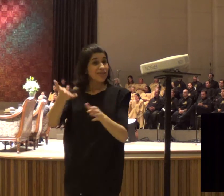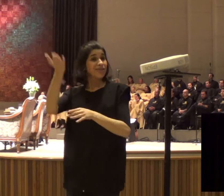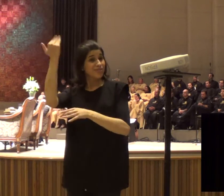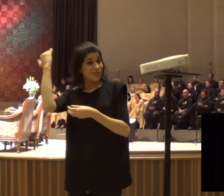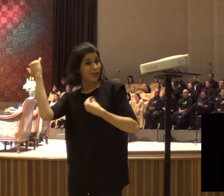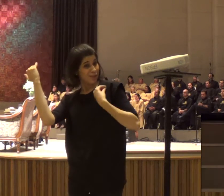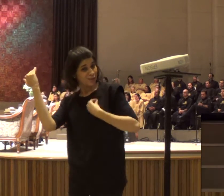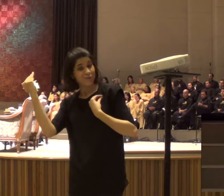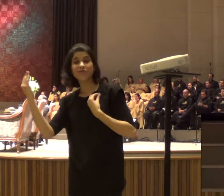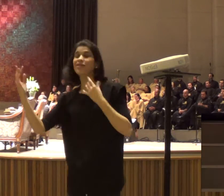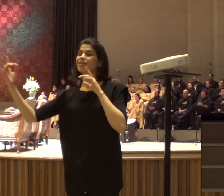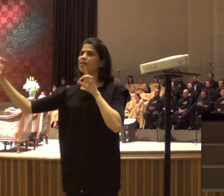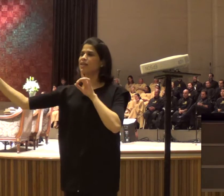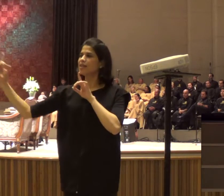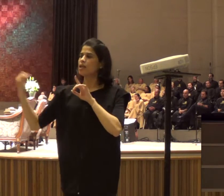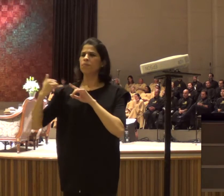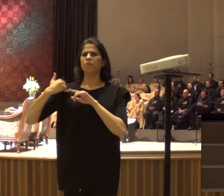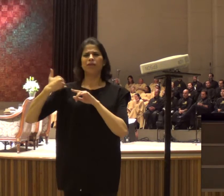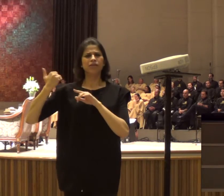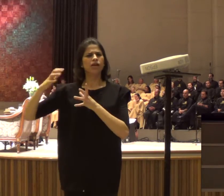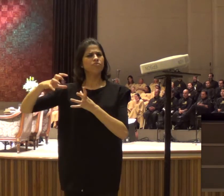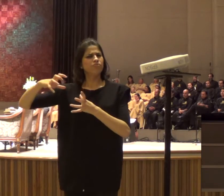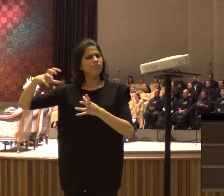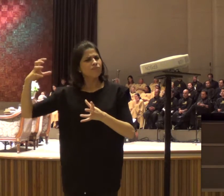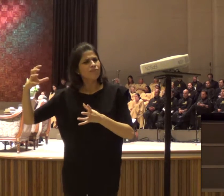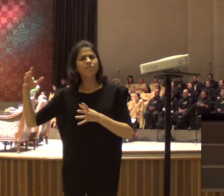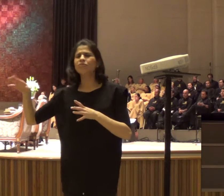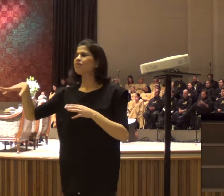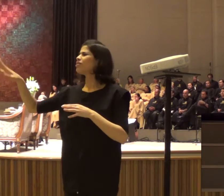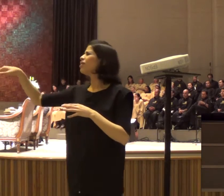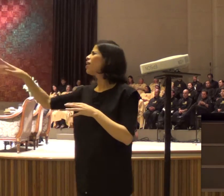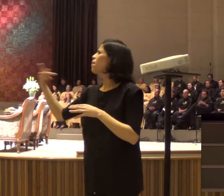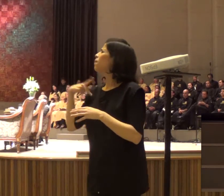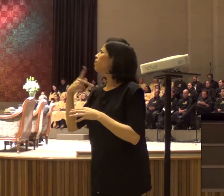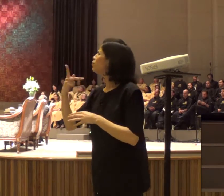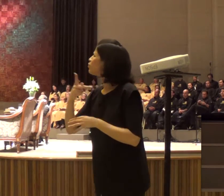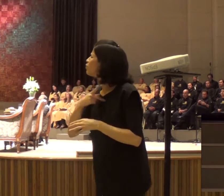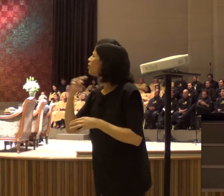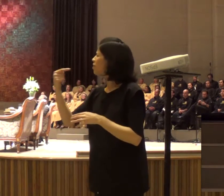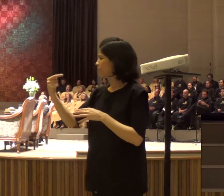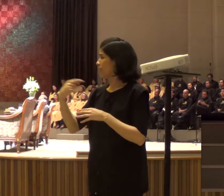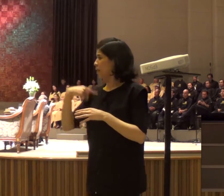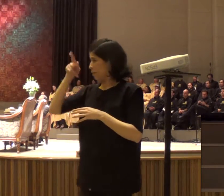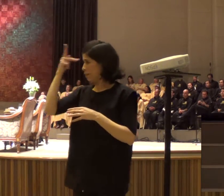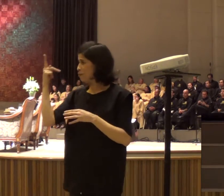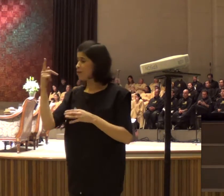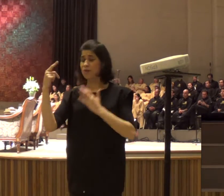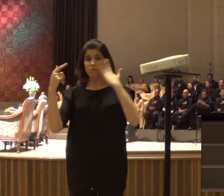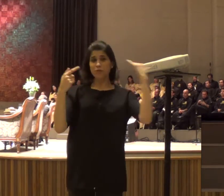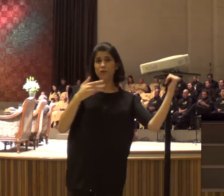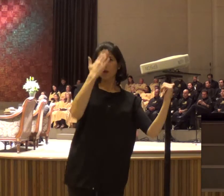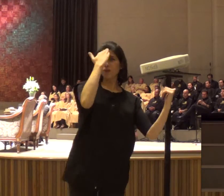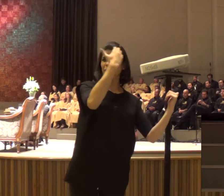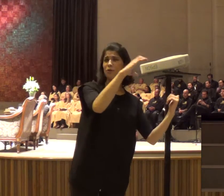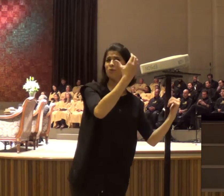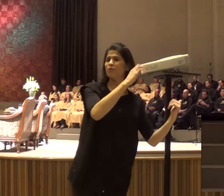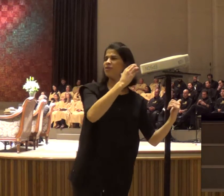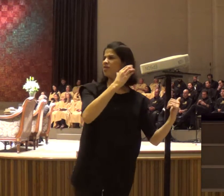pastor já mais idoso, e eu perguntei para ele, o o senhor acha desse convite, recebi o convite, da primeira igreja batista de